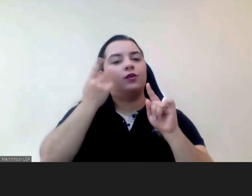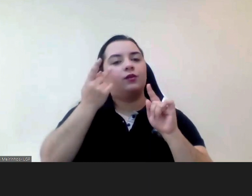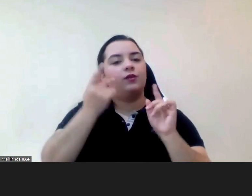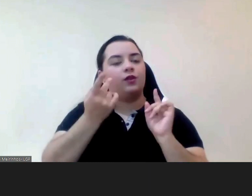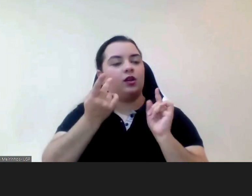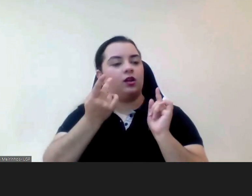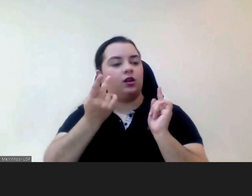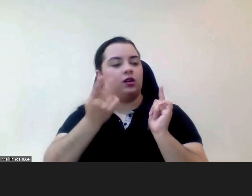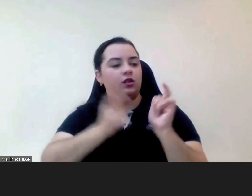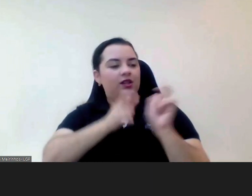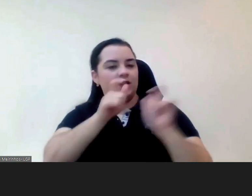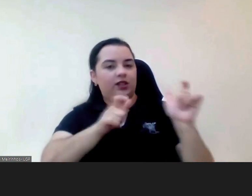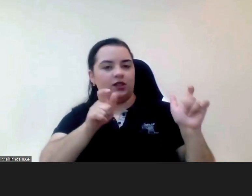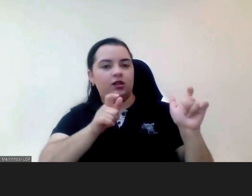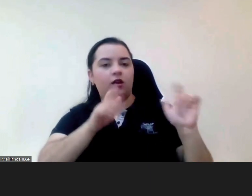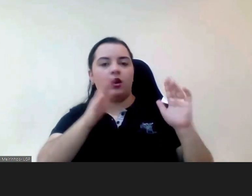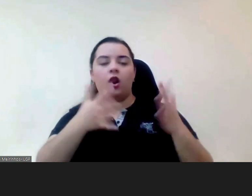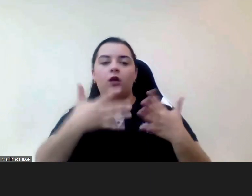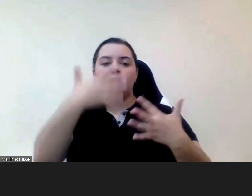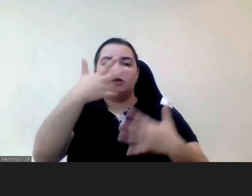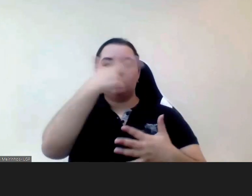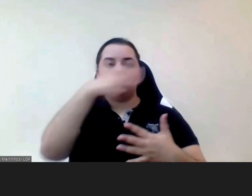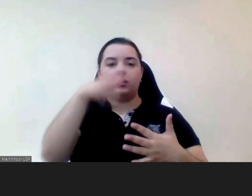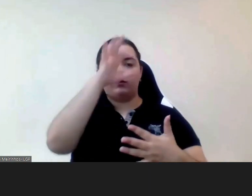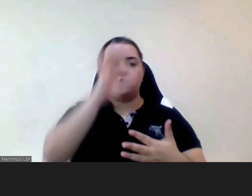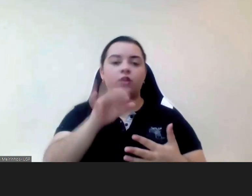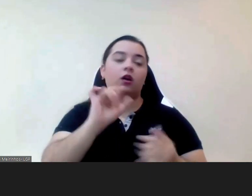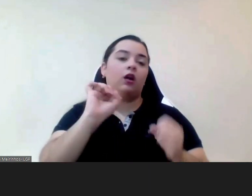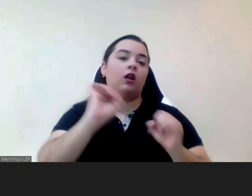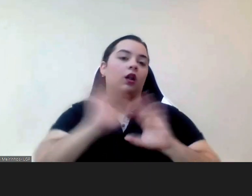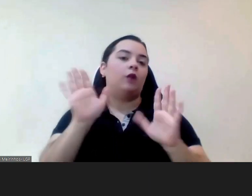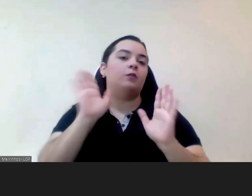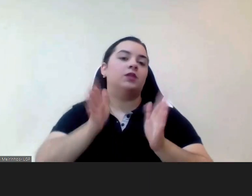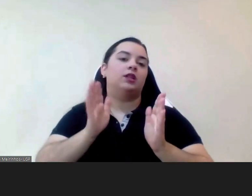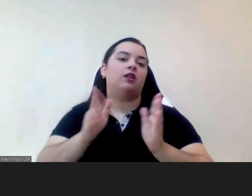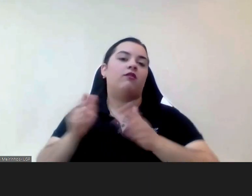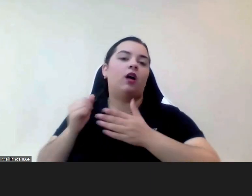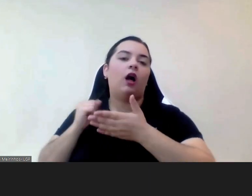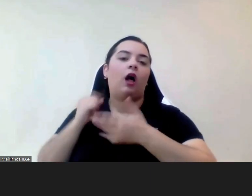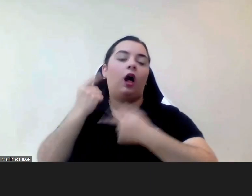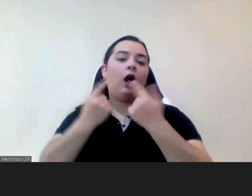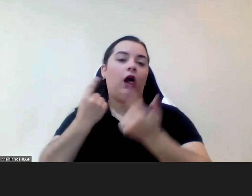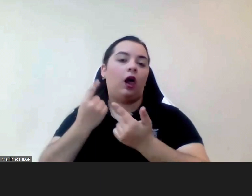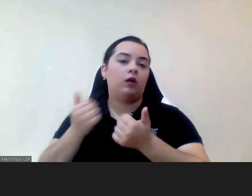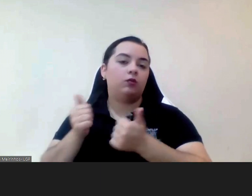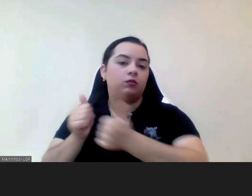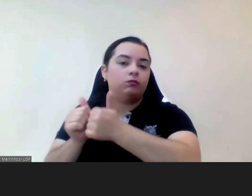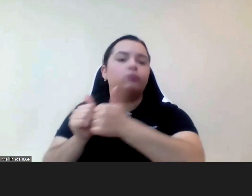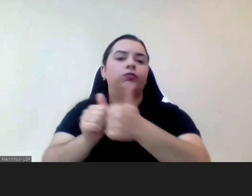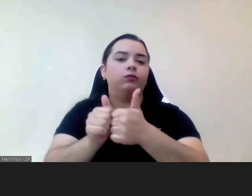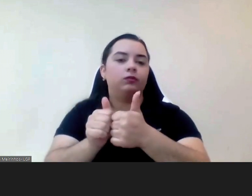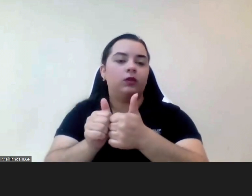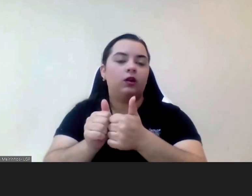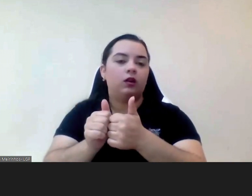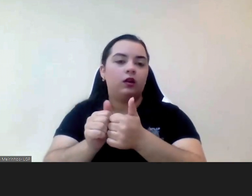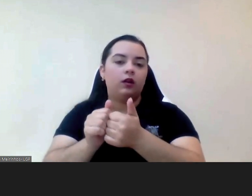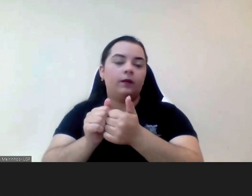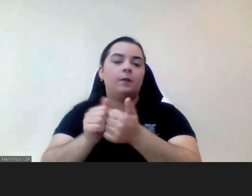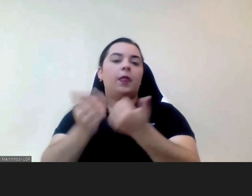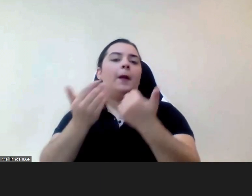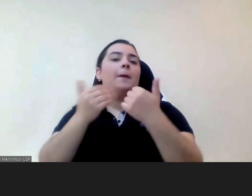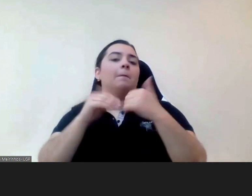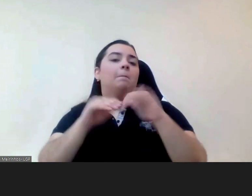necessidade de algum acompanhamento técnico na promoção da sua autonomia nasceu assim nessa altura